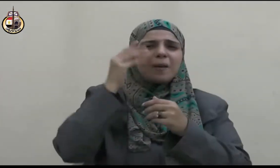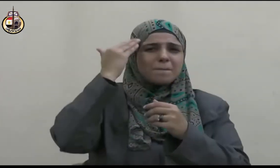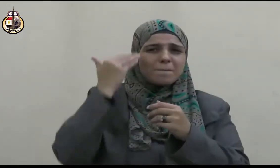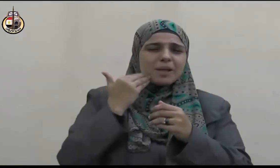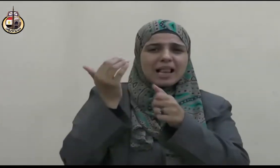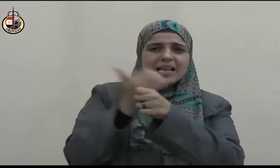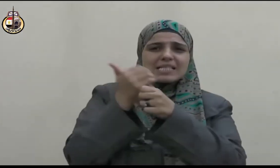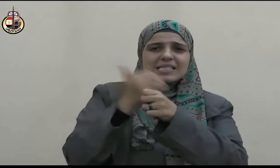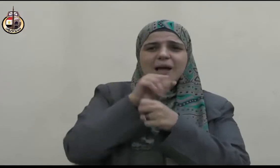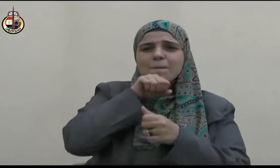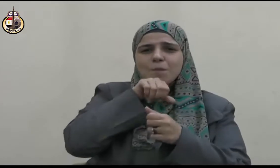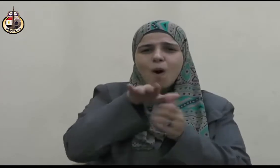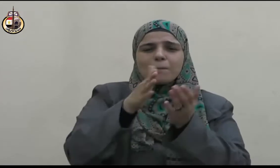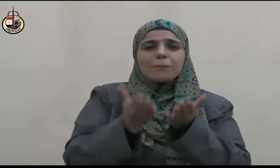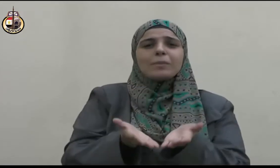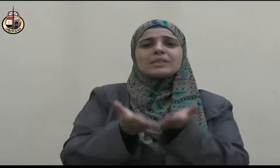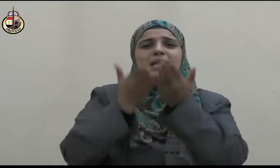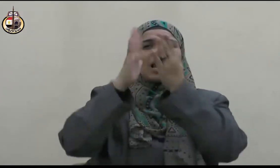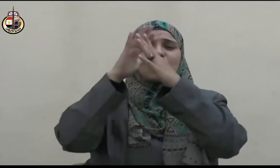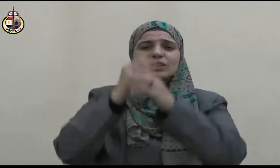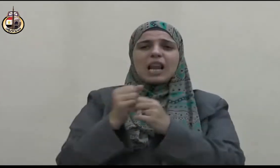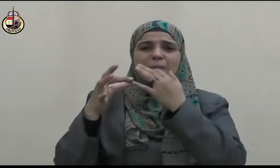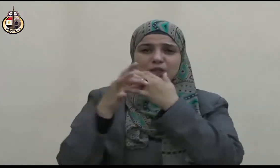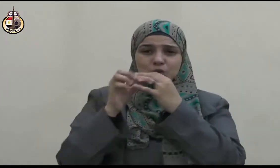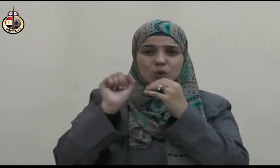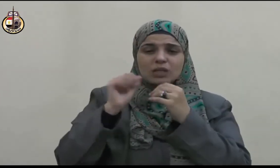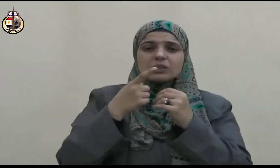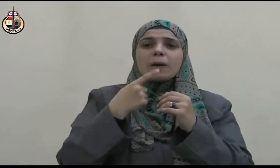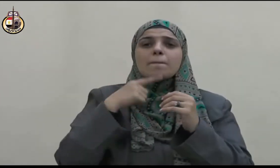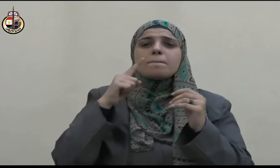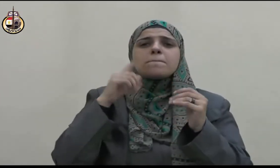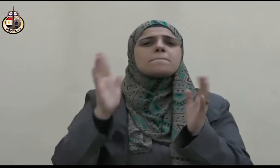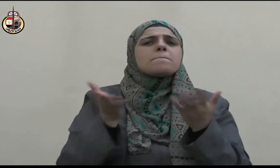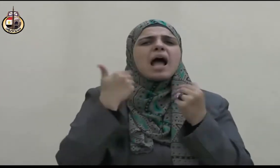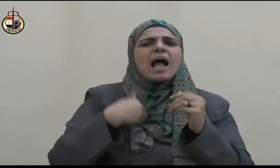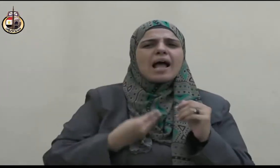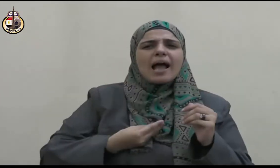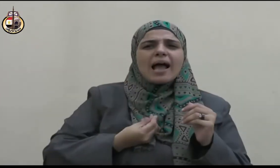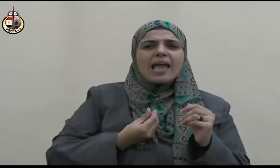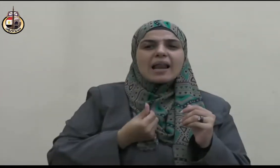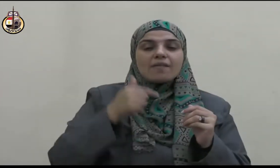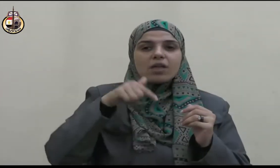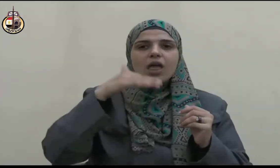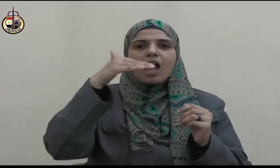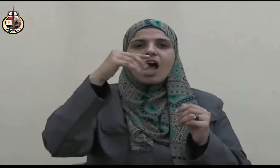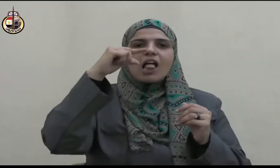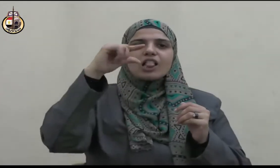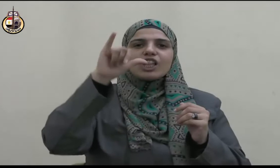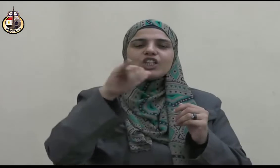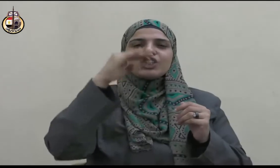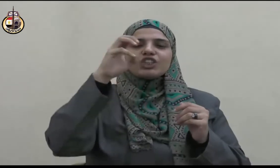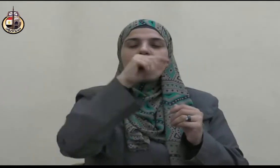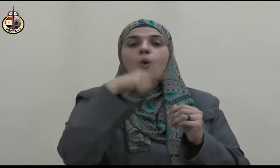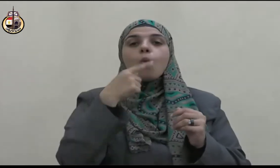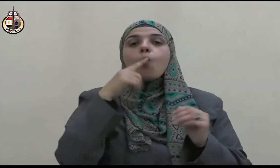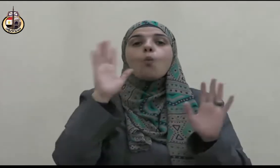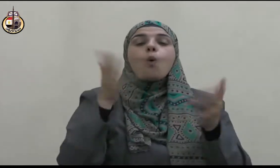جميل عند رسول الله صلى الله عليه وسلم حيث دخل